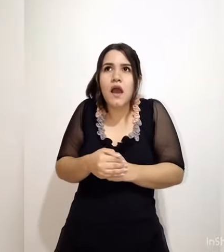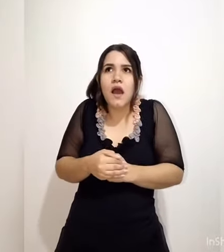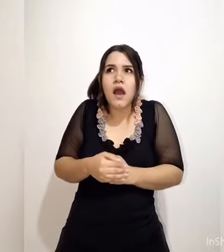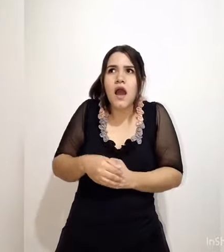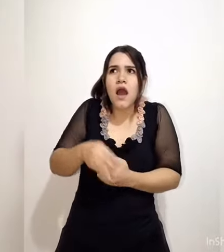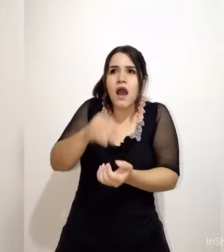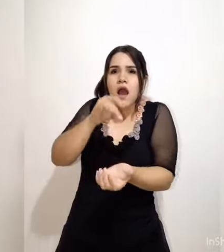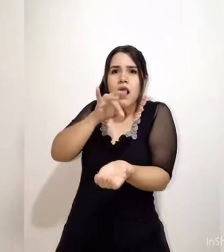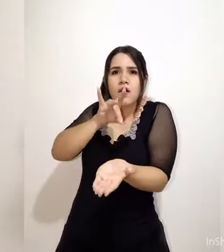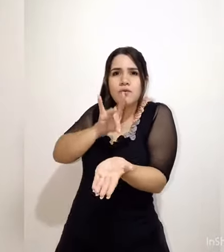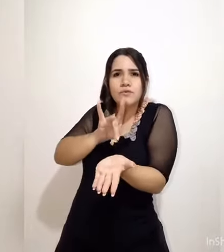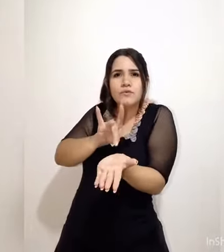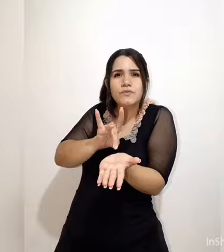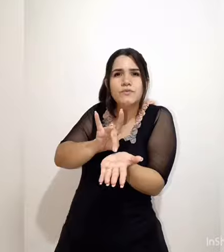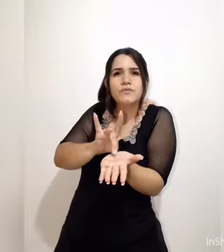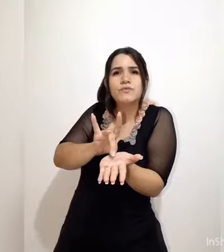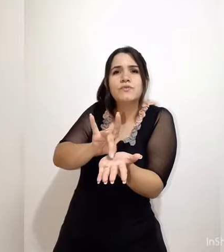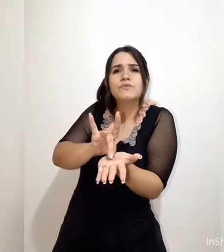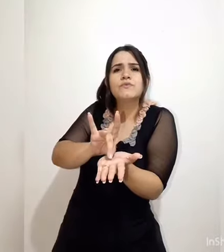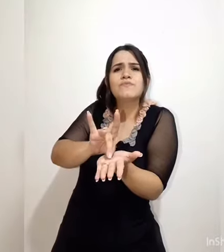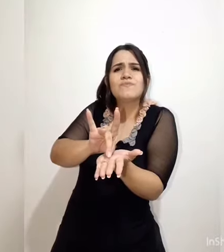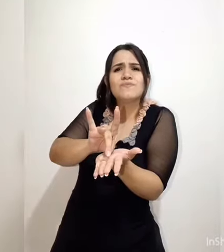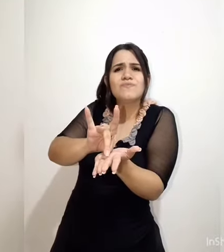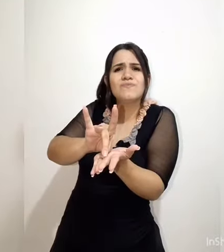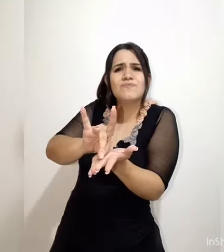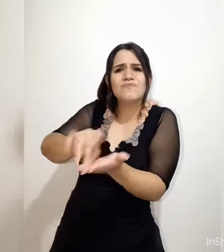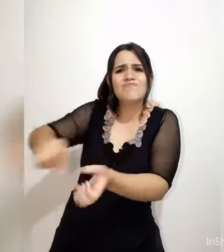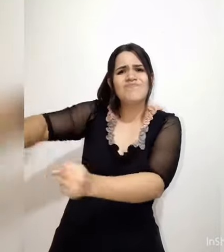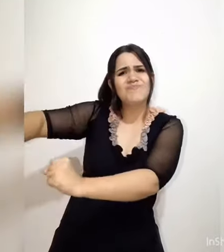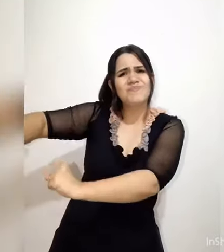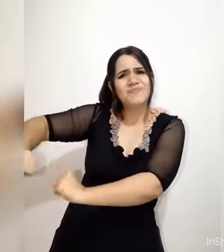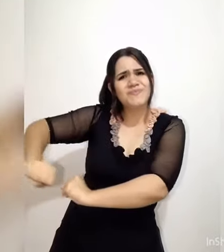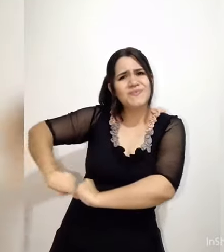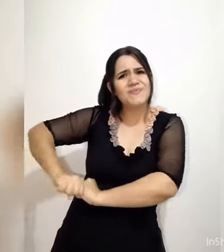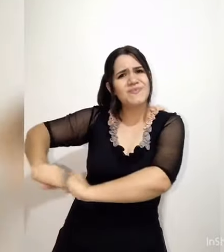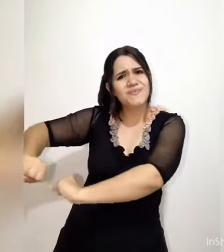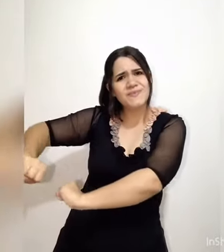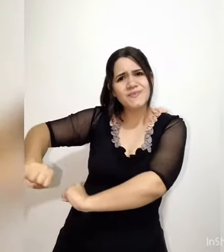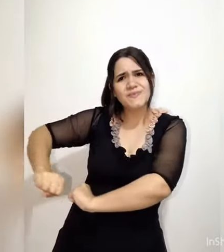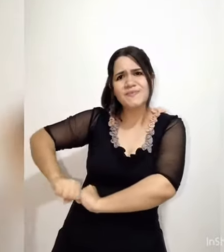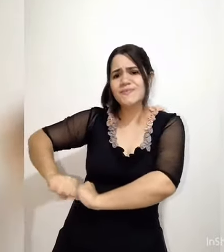Quando vier a tentação